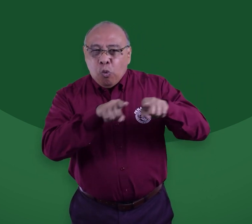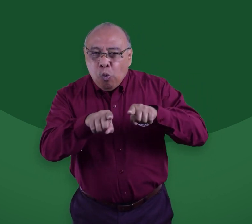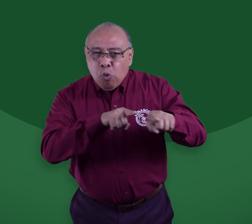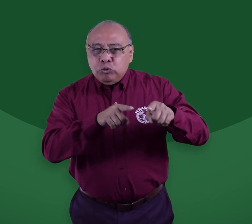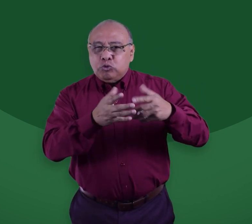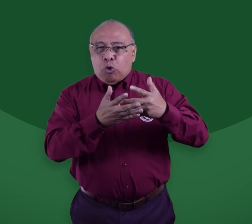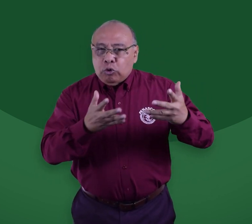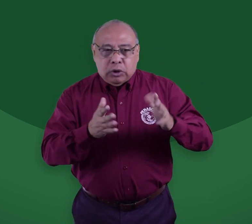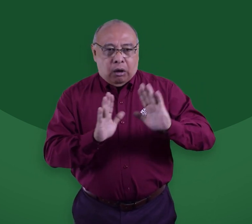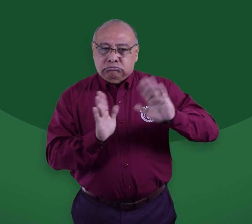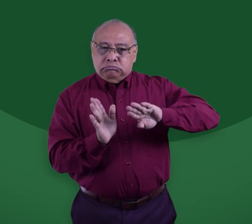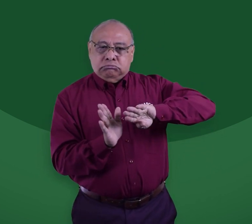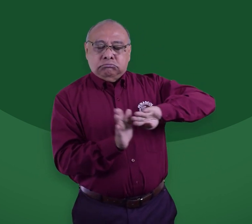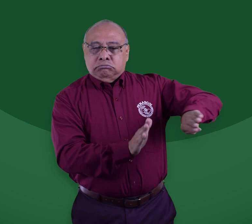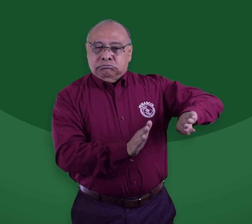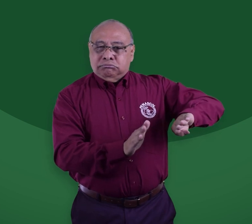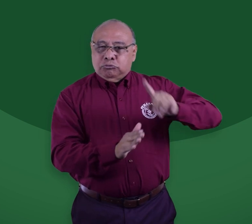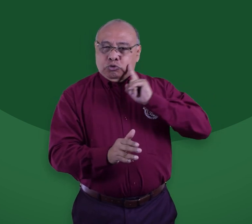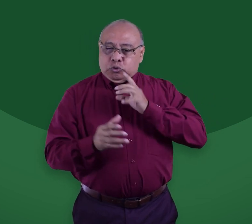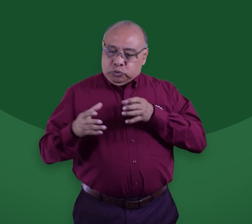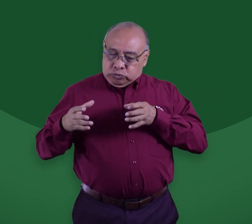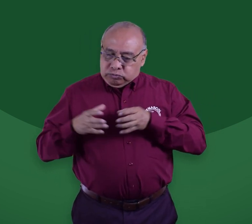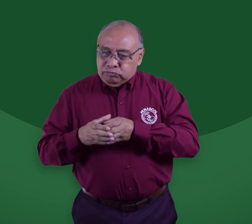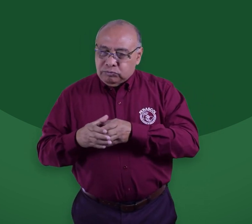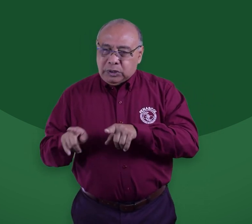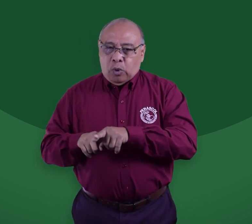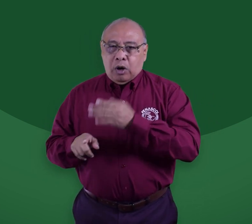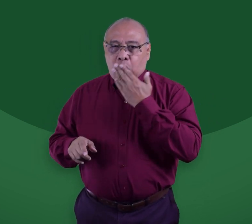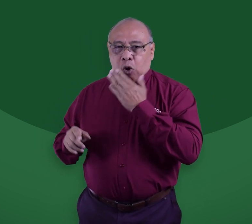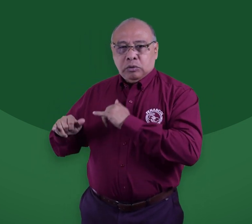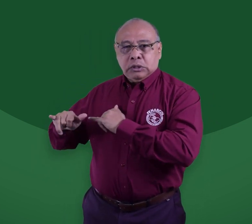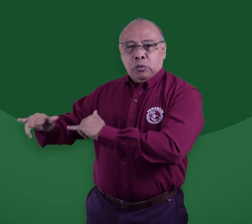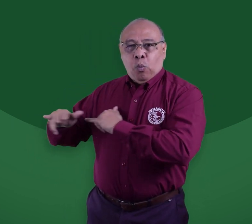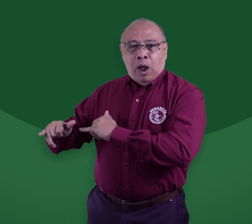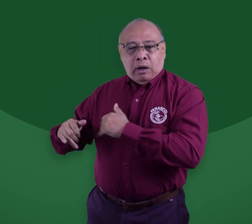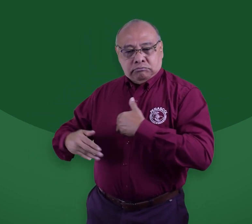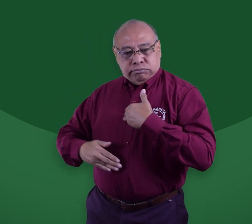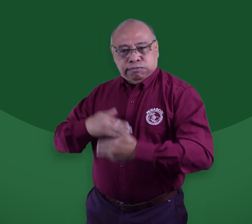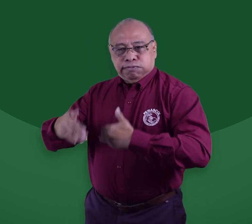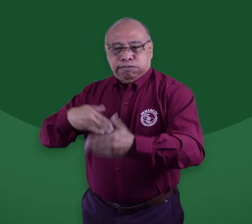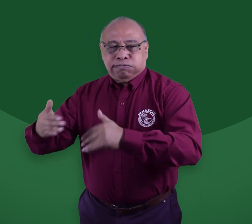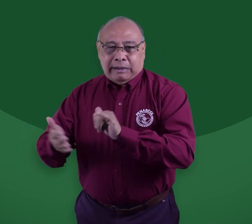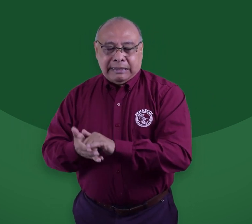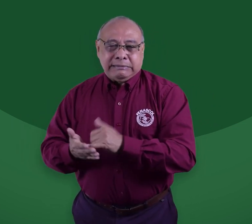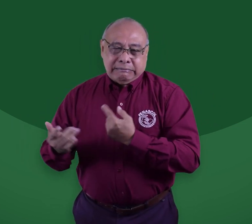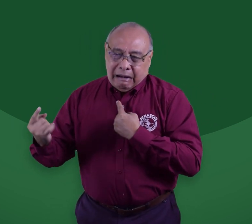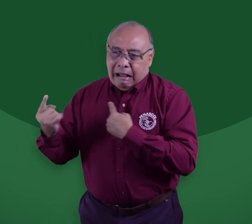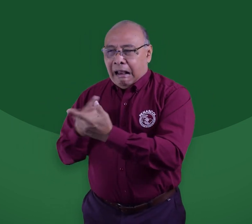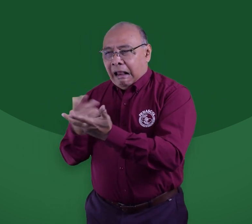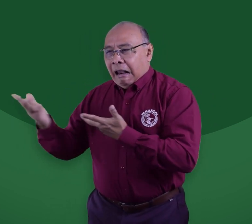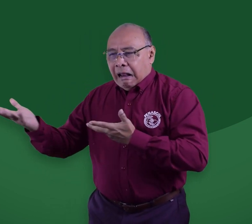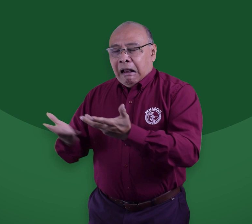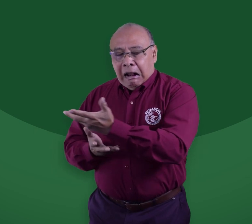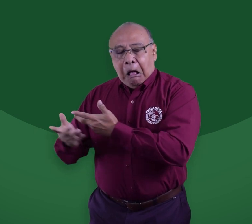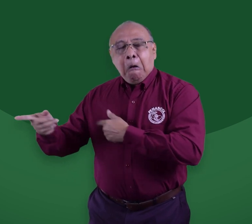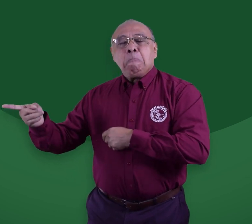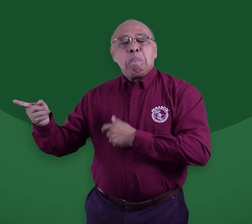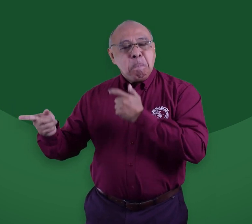concursos solamente sería entre su comunidad el proceso. Fueron cosas que